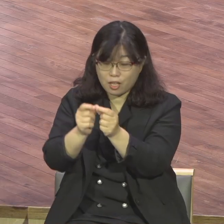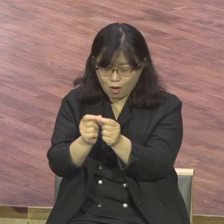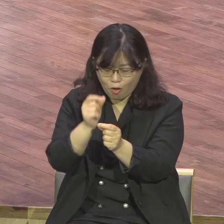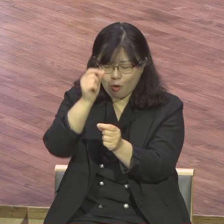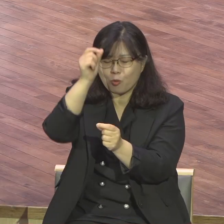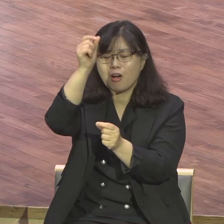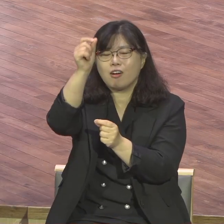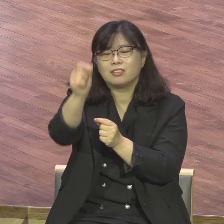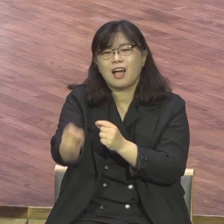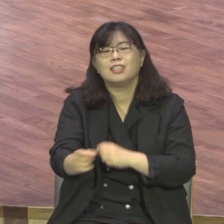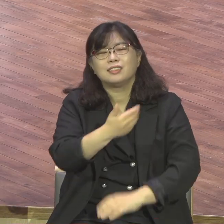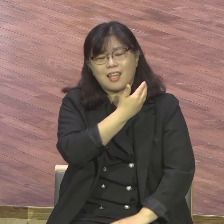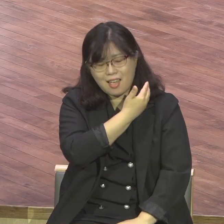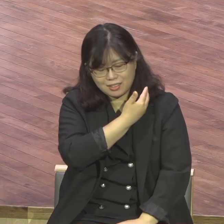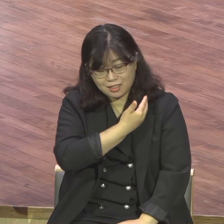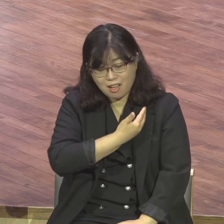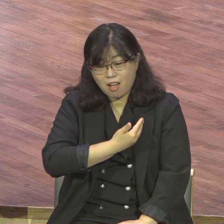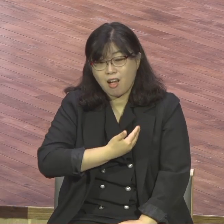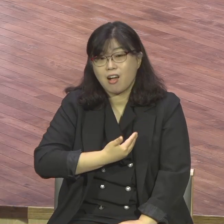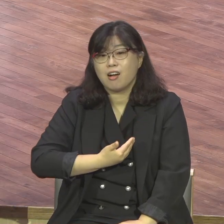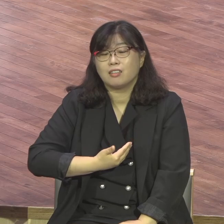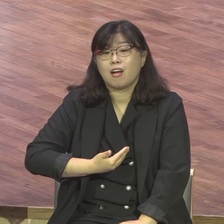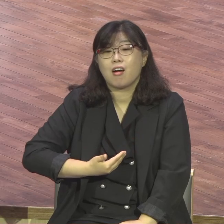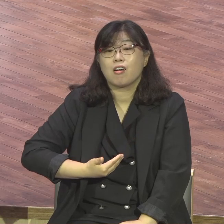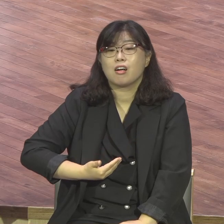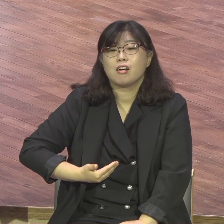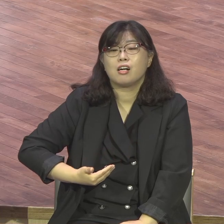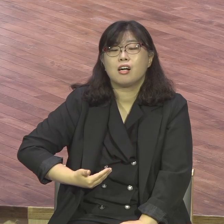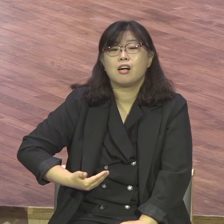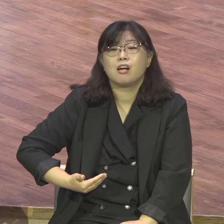영원한 제자라